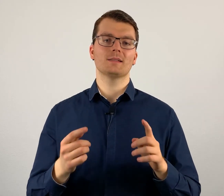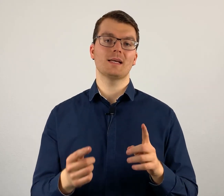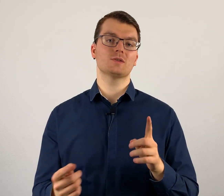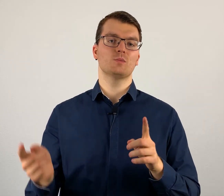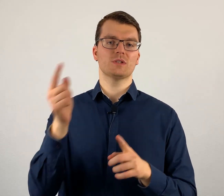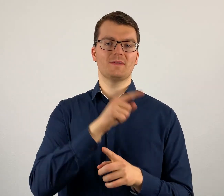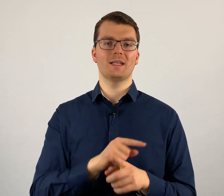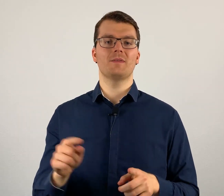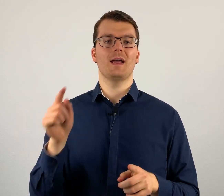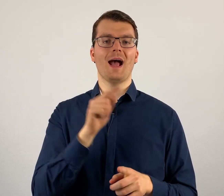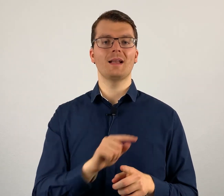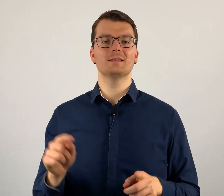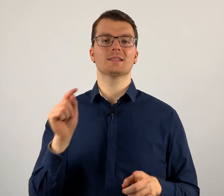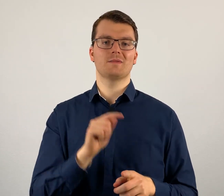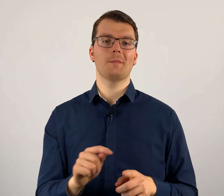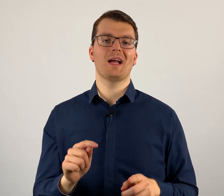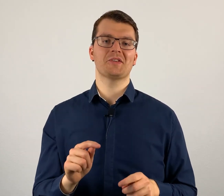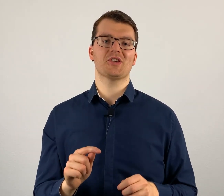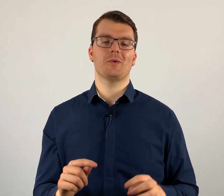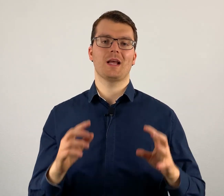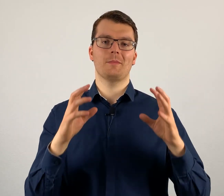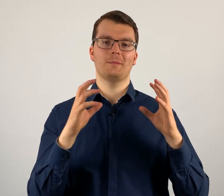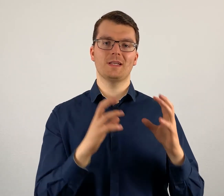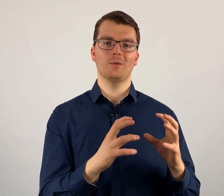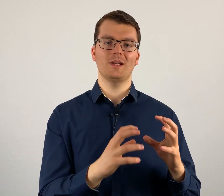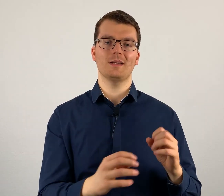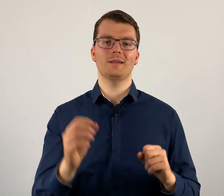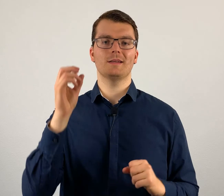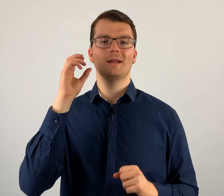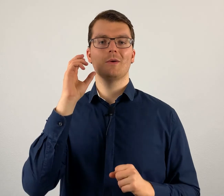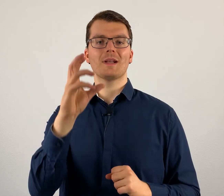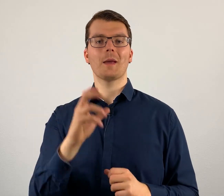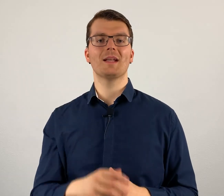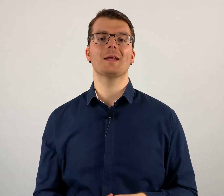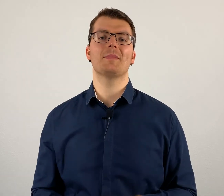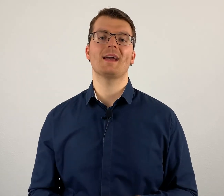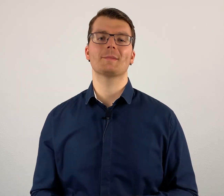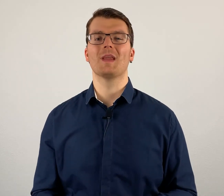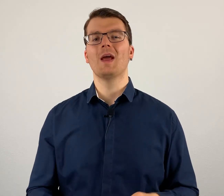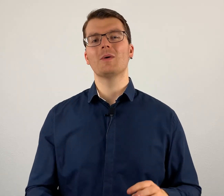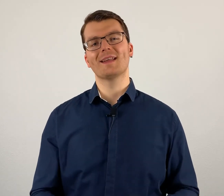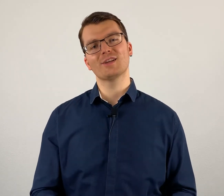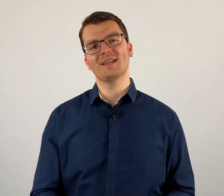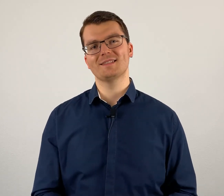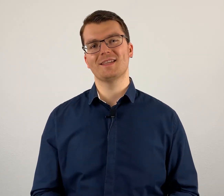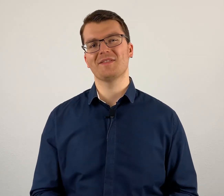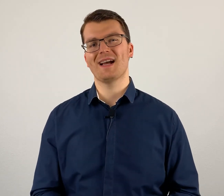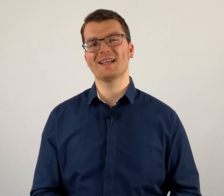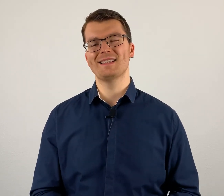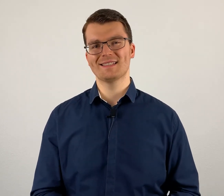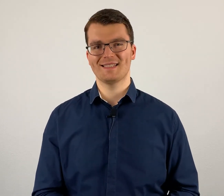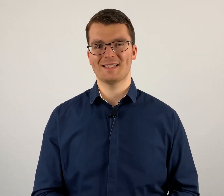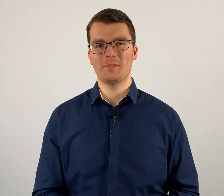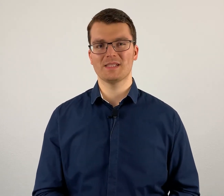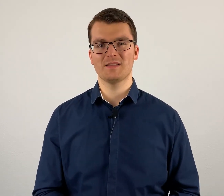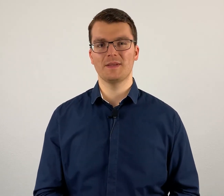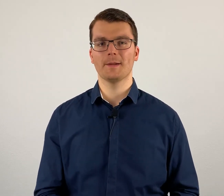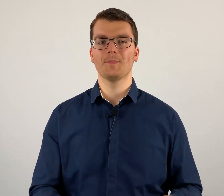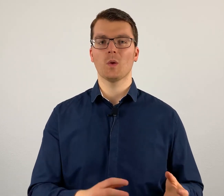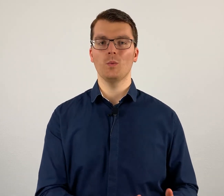Das heißt, du musst auf jeden Fall alles zweimal anschauen. Einmal mit den Untertiteln und einmal die Gebärden. Und dann stellst du dir die Frage, ist das der beste Weg, um